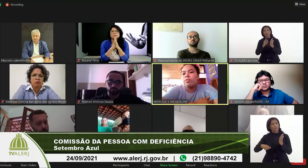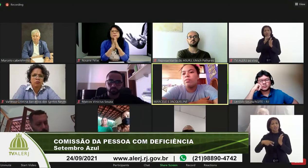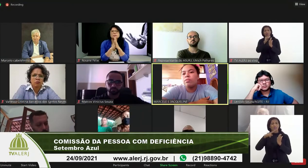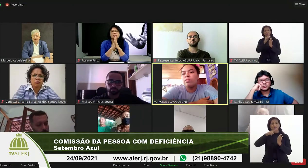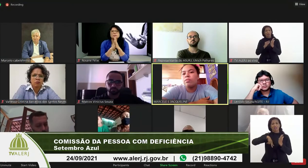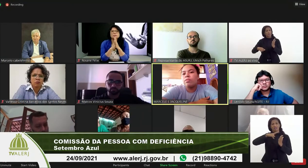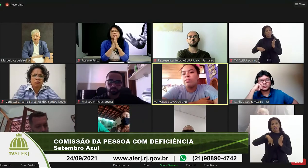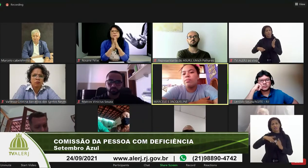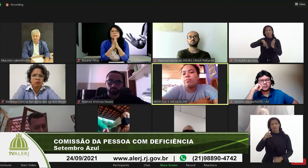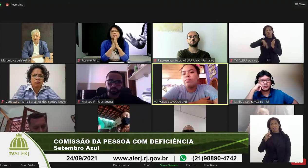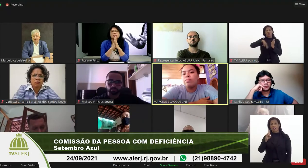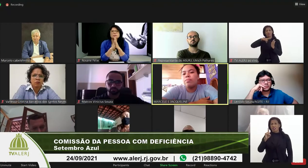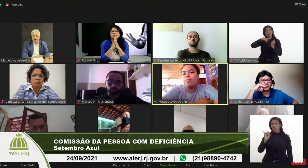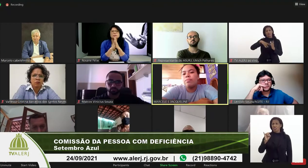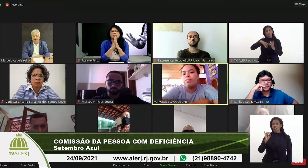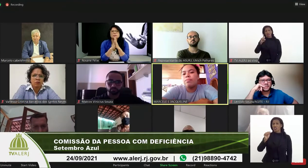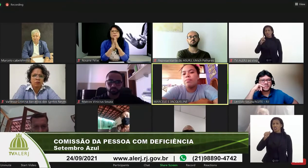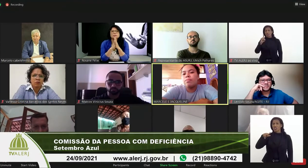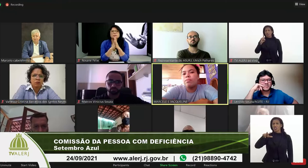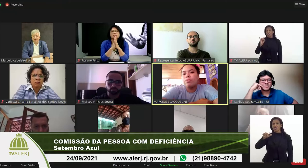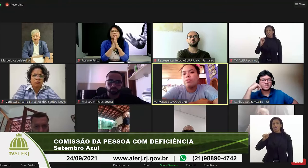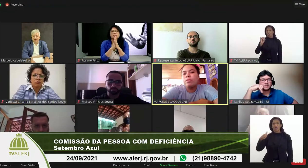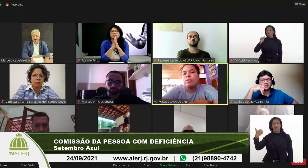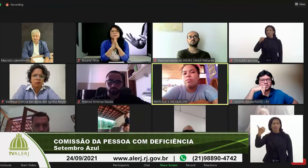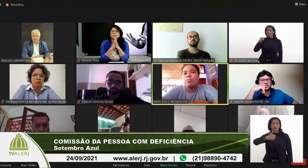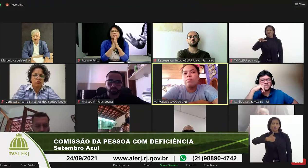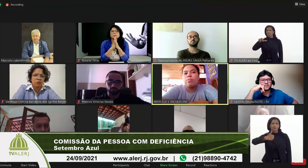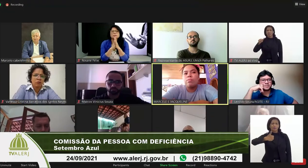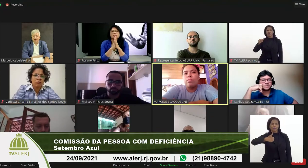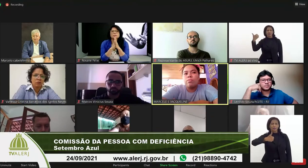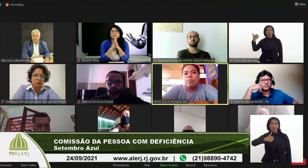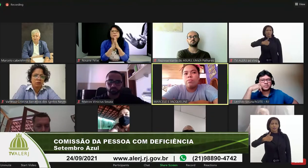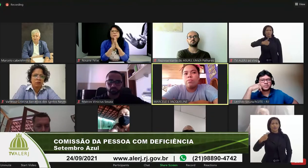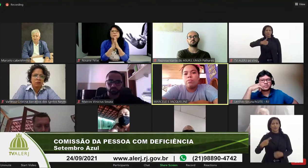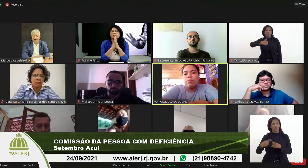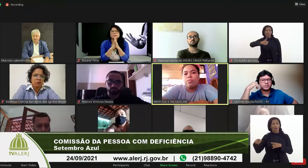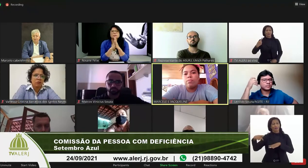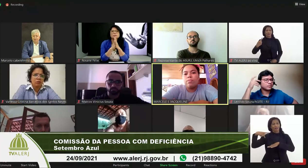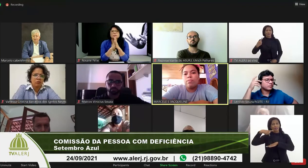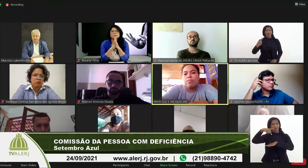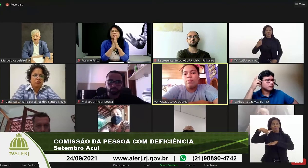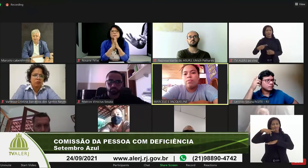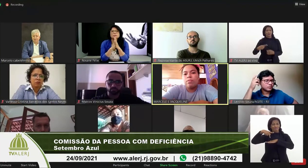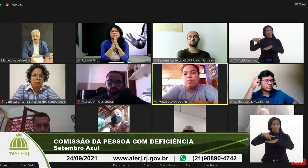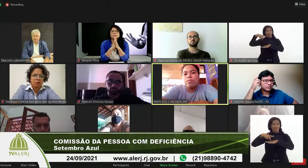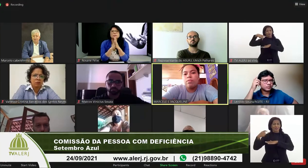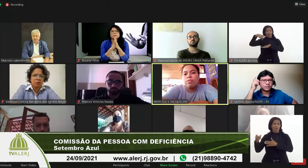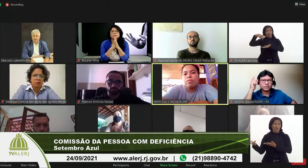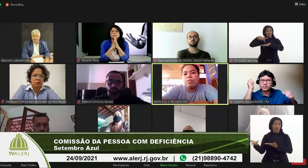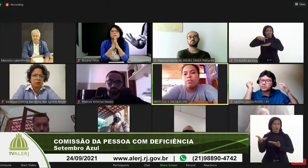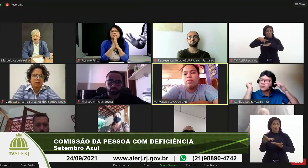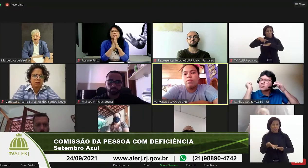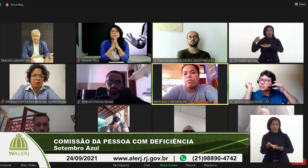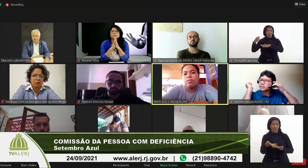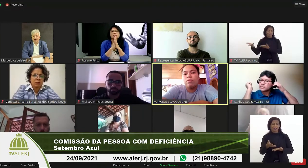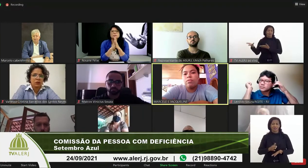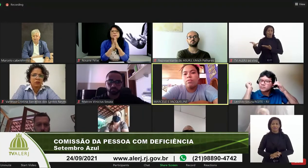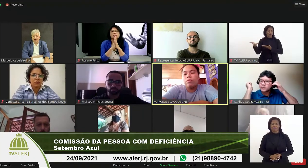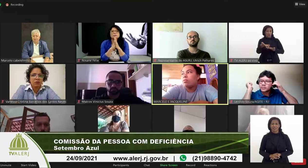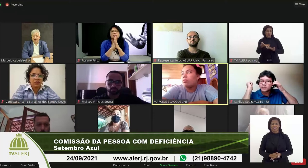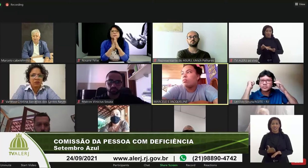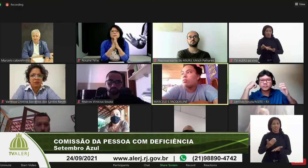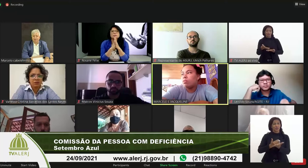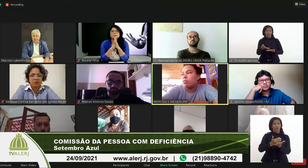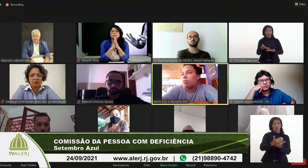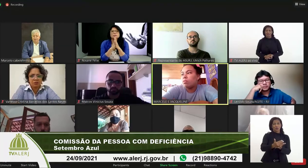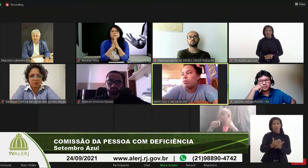Diana está aqui ela era a primeira uma das primeiras porque ela é uma entidade nacional e a gente deveria ter passado a palavra para ela já desde o